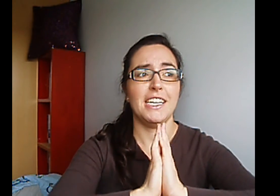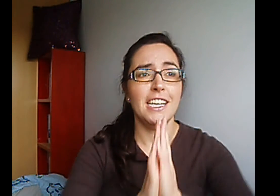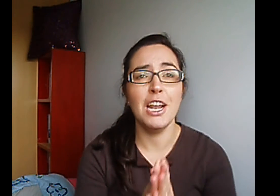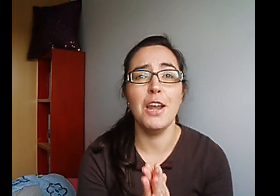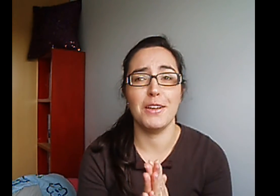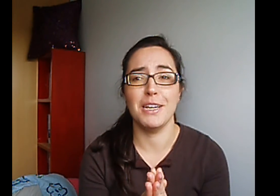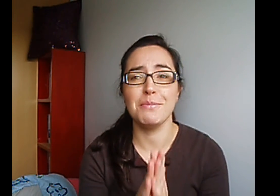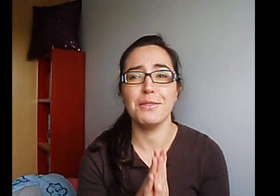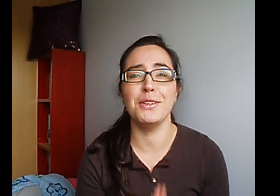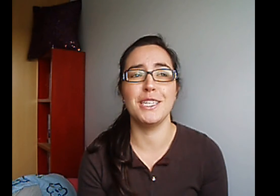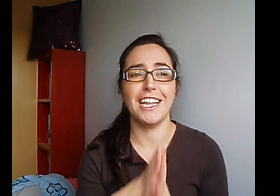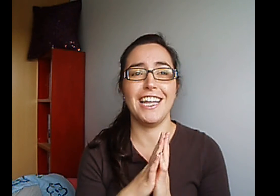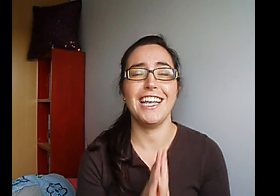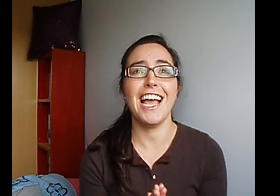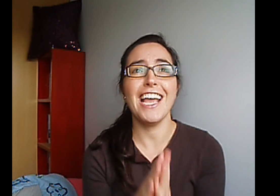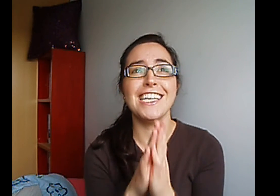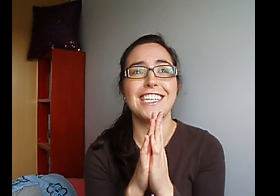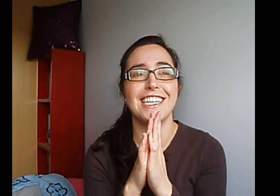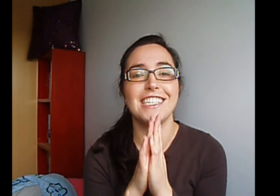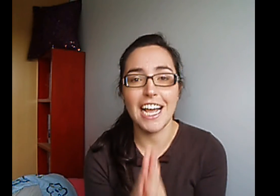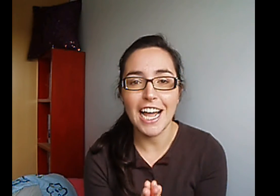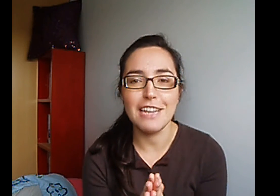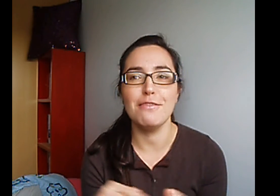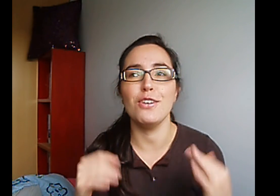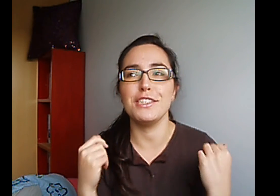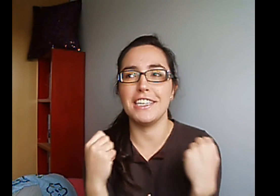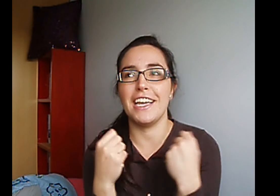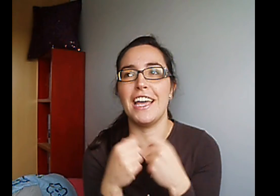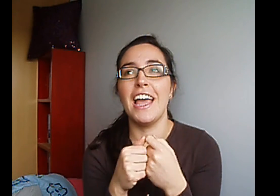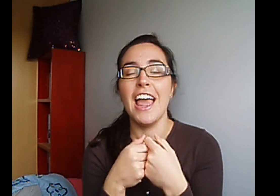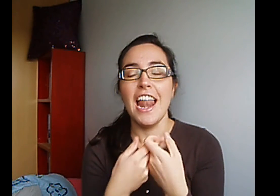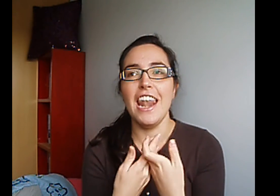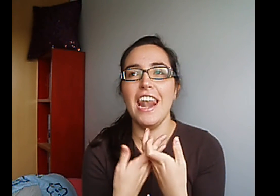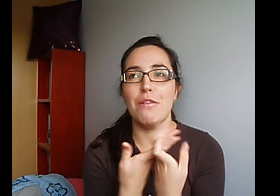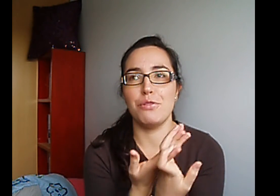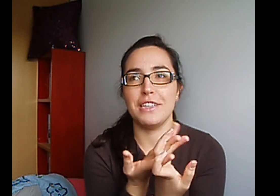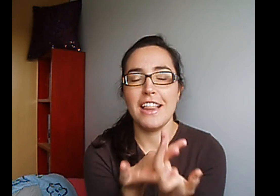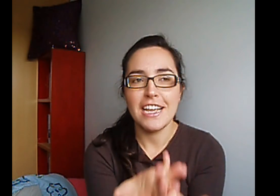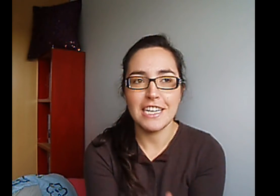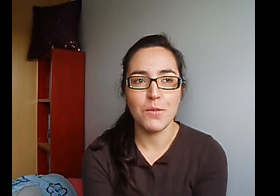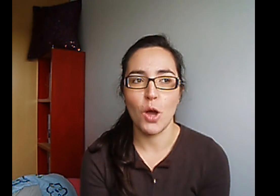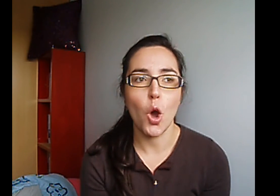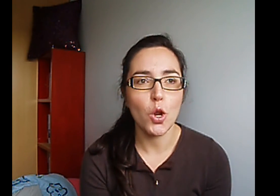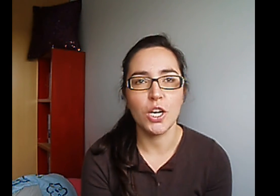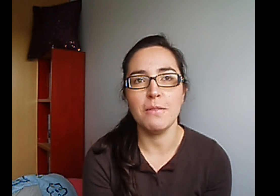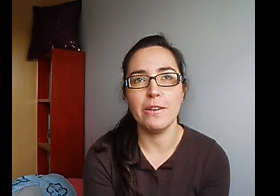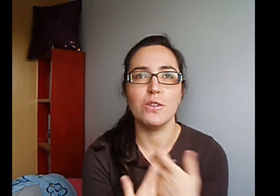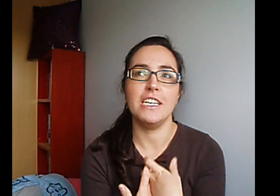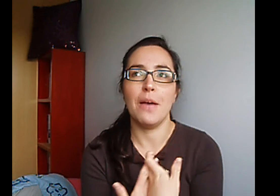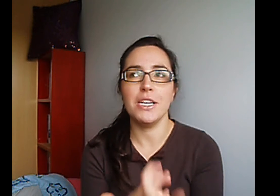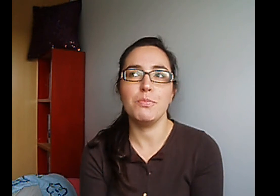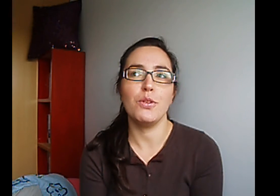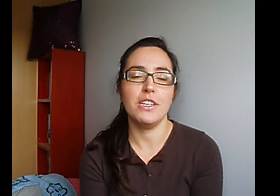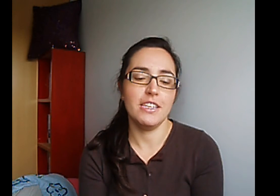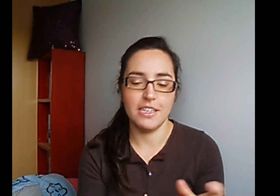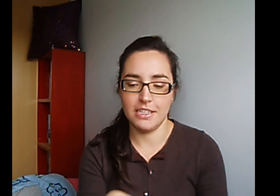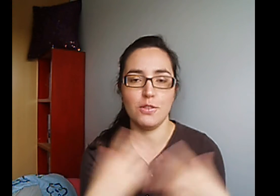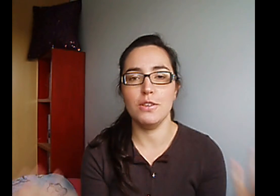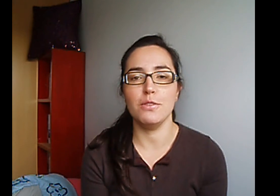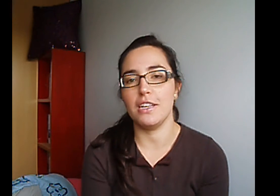Lo que más me gusta de ella Es que saca libros Que la portada es a lo mejor horrible Y son libros que